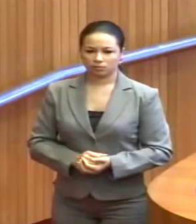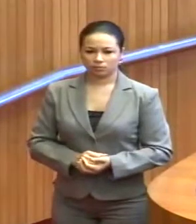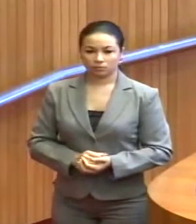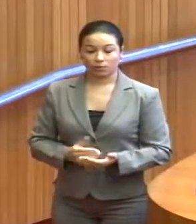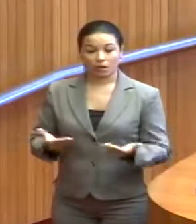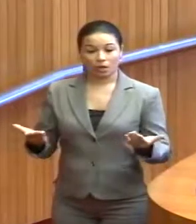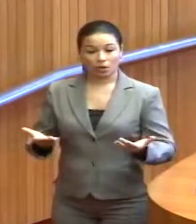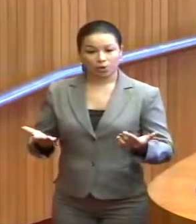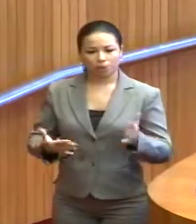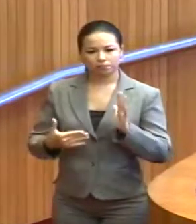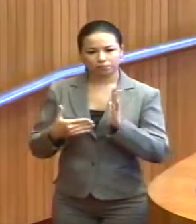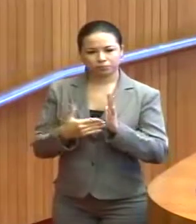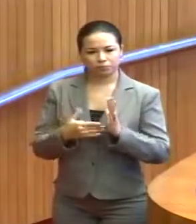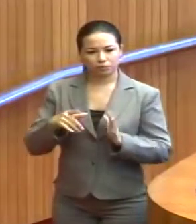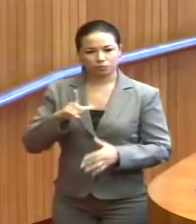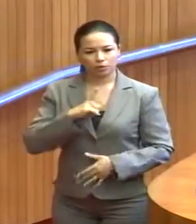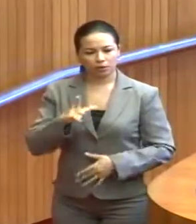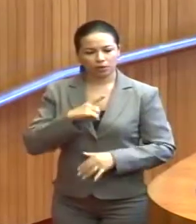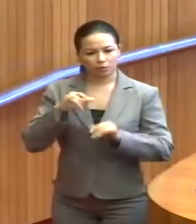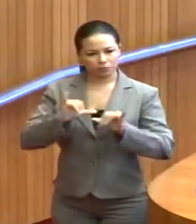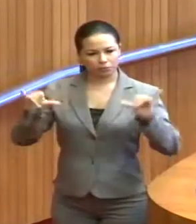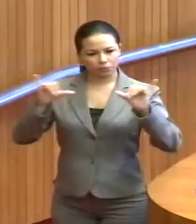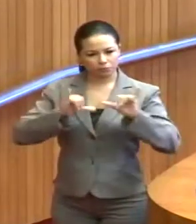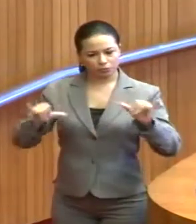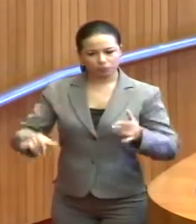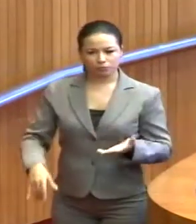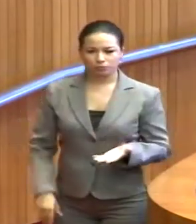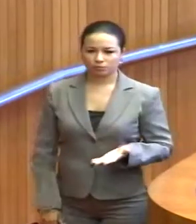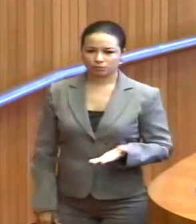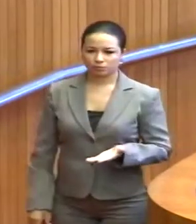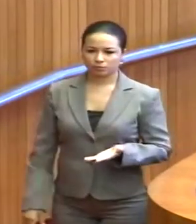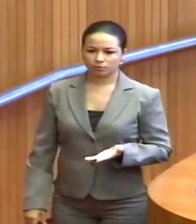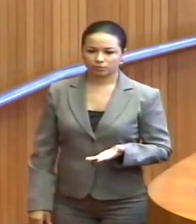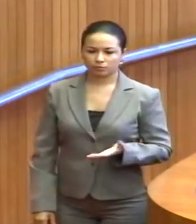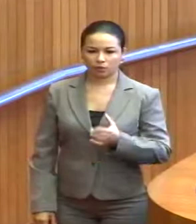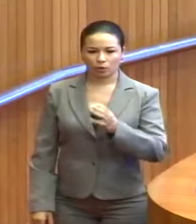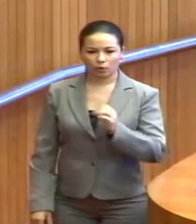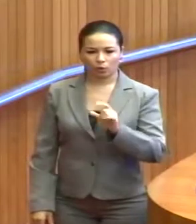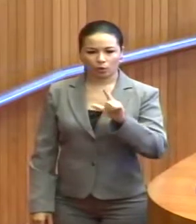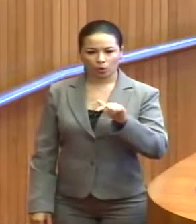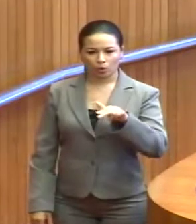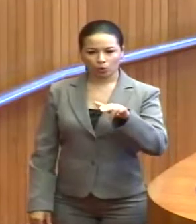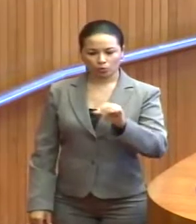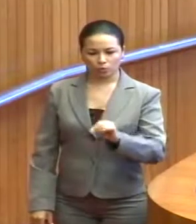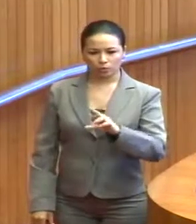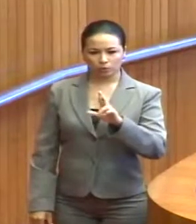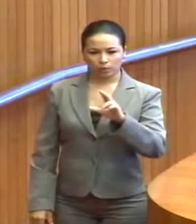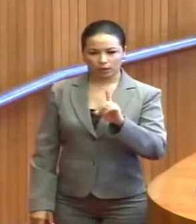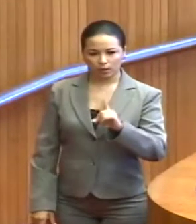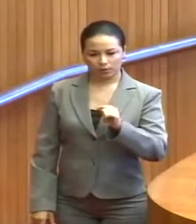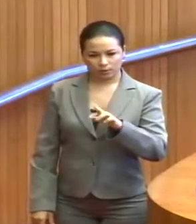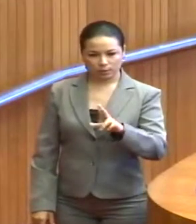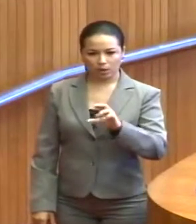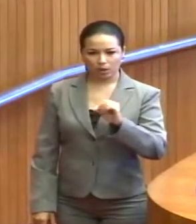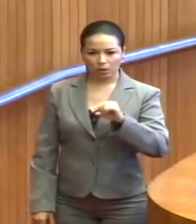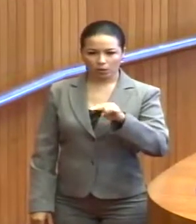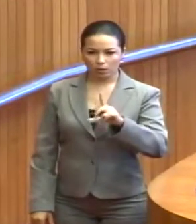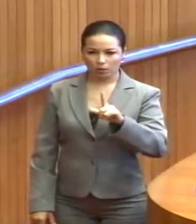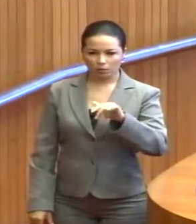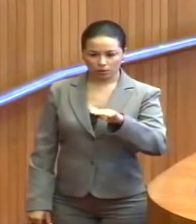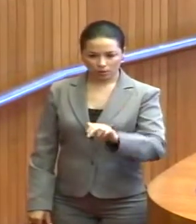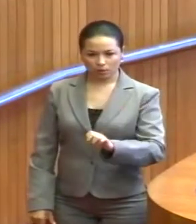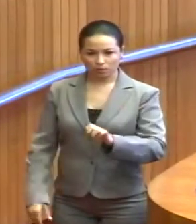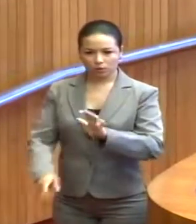Agora, por último, nós temos uma publicação na coluna Radar Online da revista Veja,